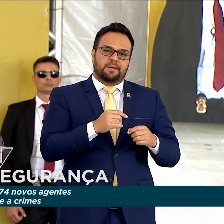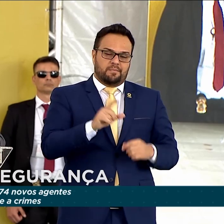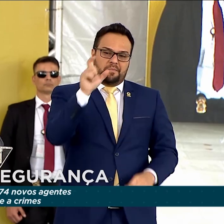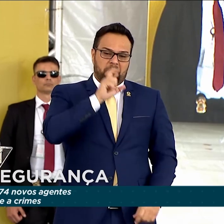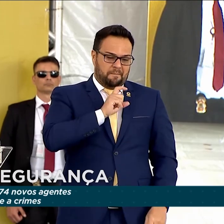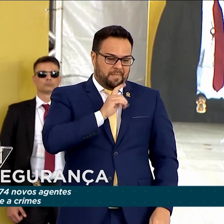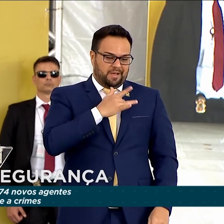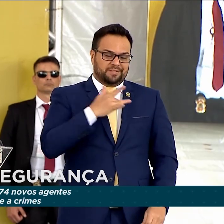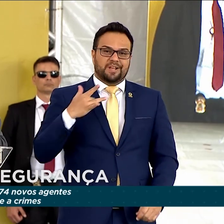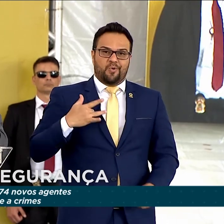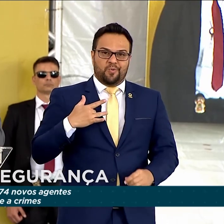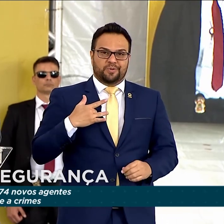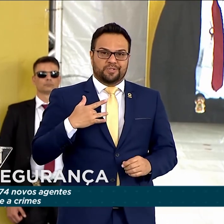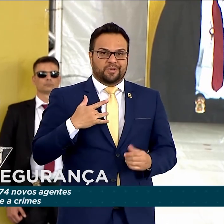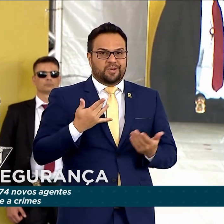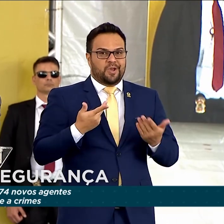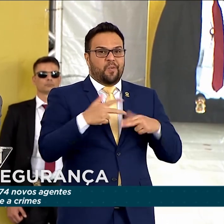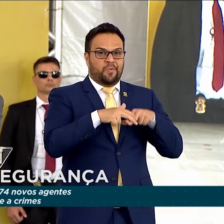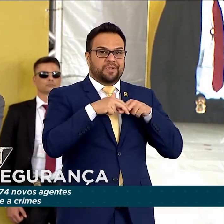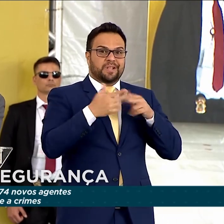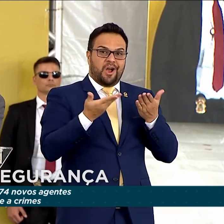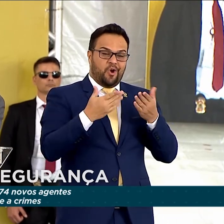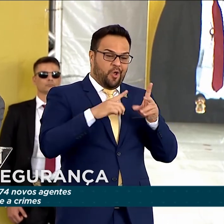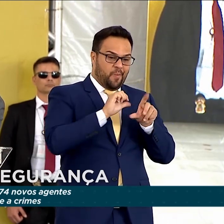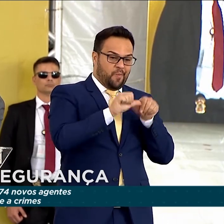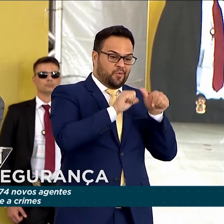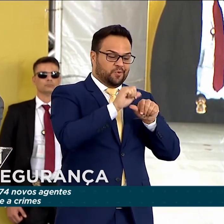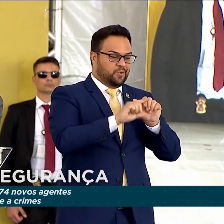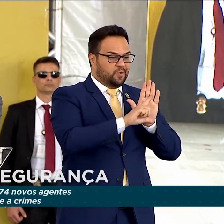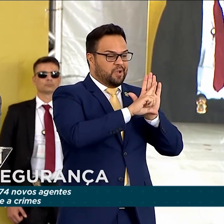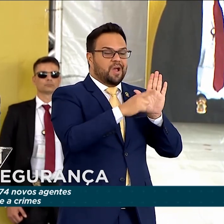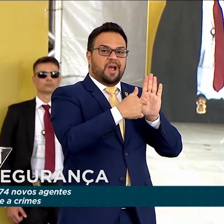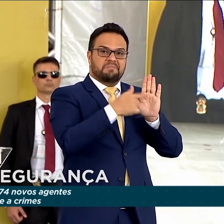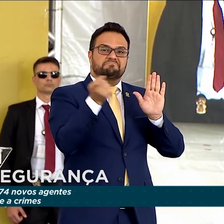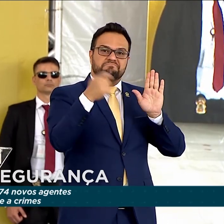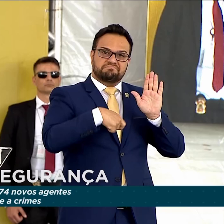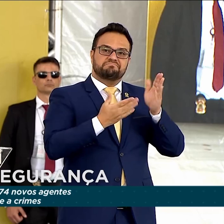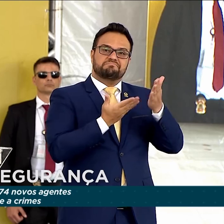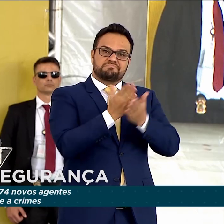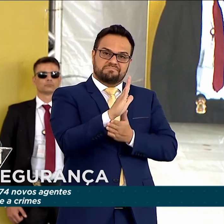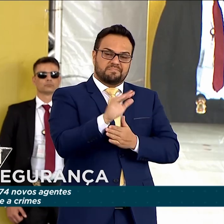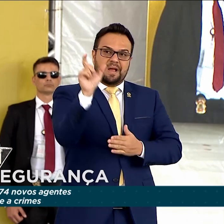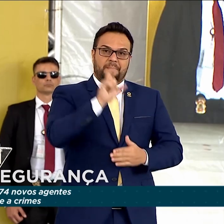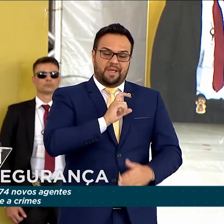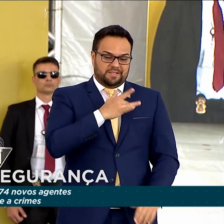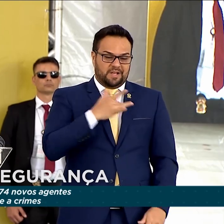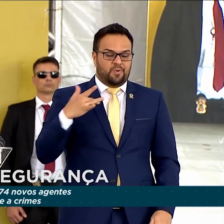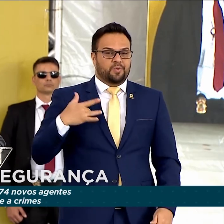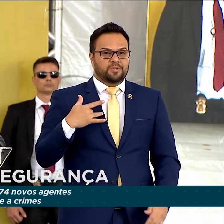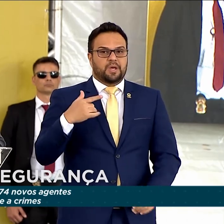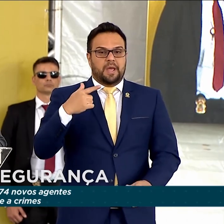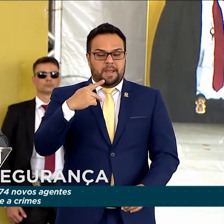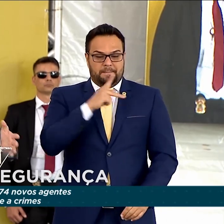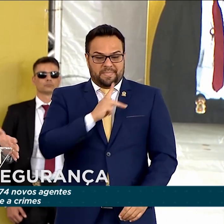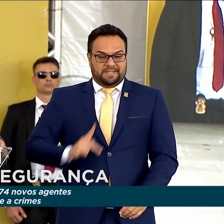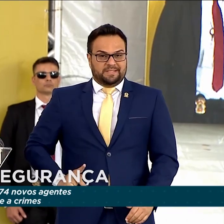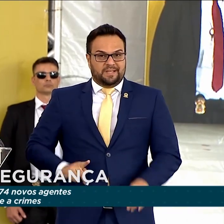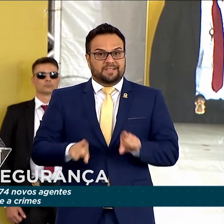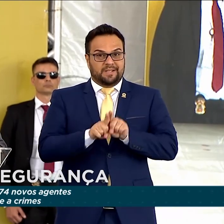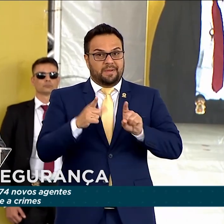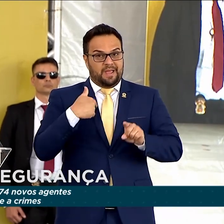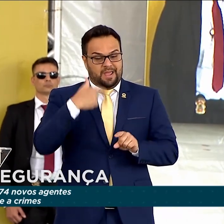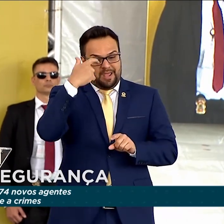saúde, essa medida provisória, essa alteração na destinação dos gastos do FUNAPOL. O presidente e eu acabamos de assinar, vai